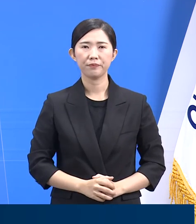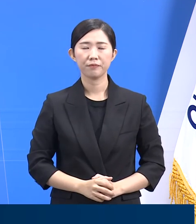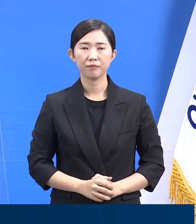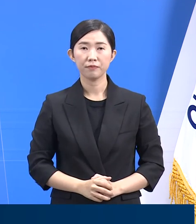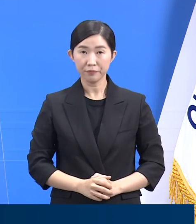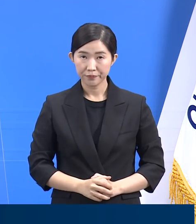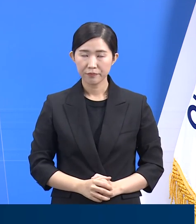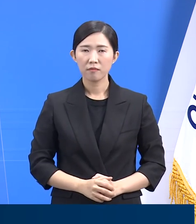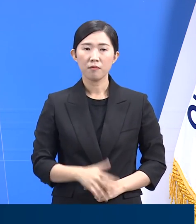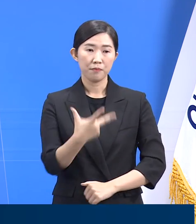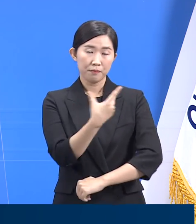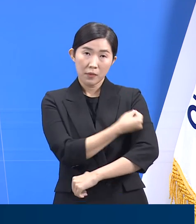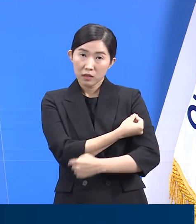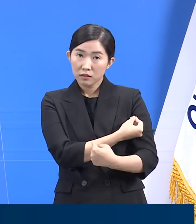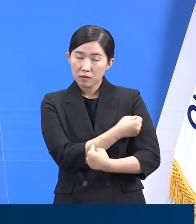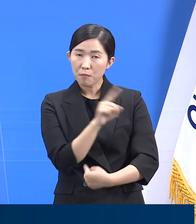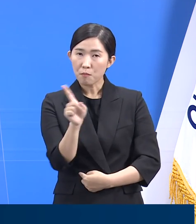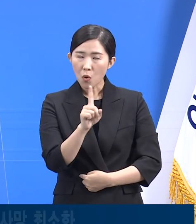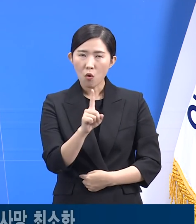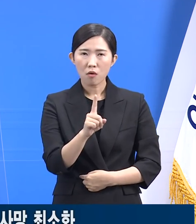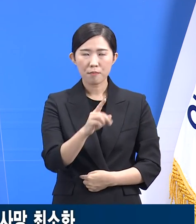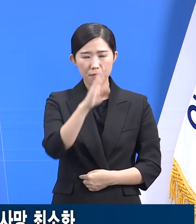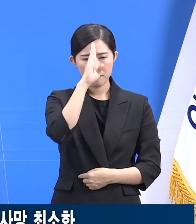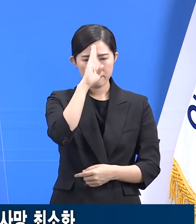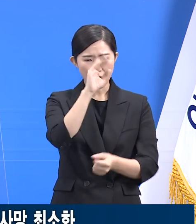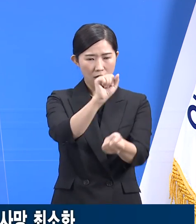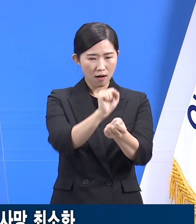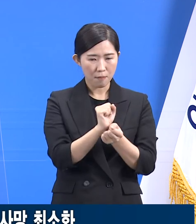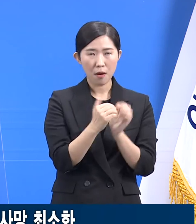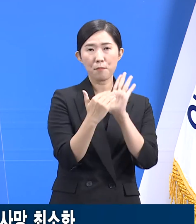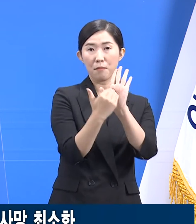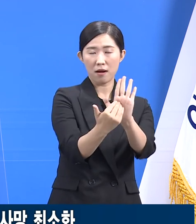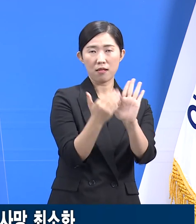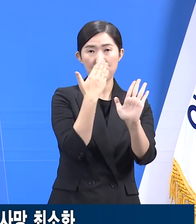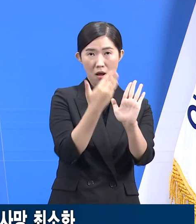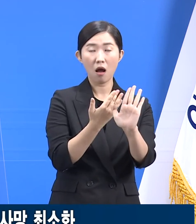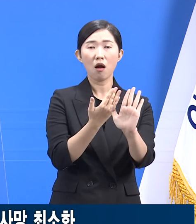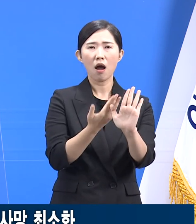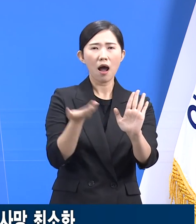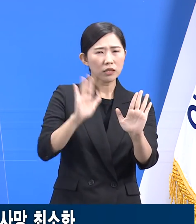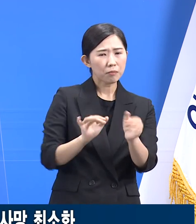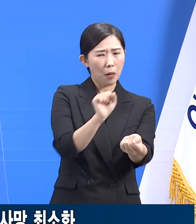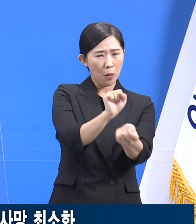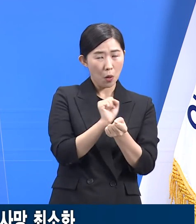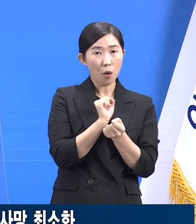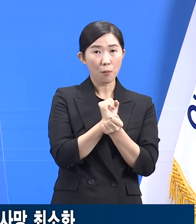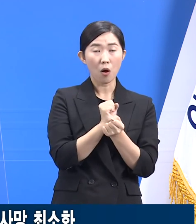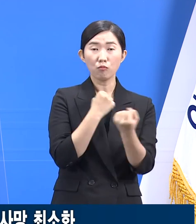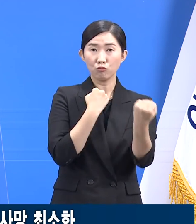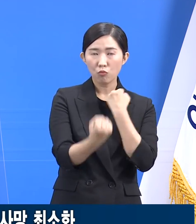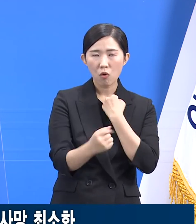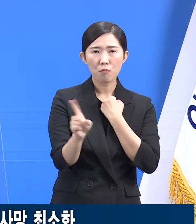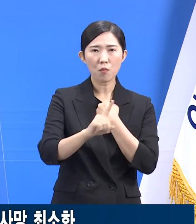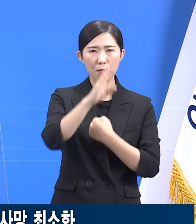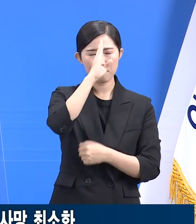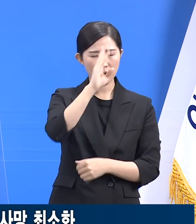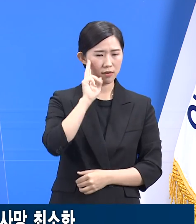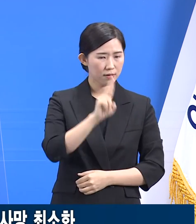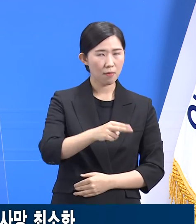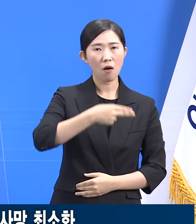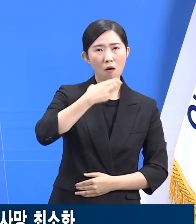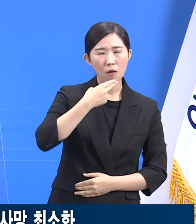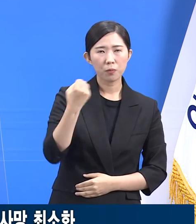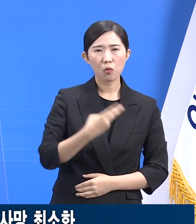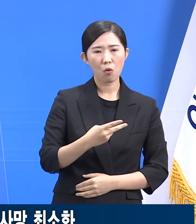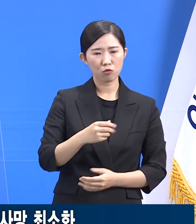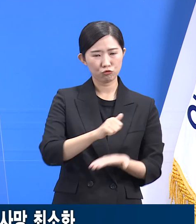이처럼 백신 접종은 감염 위험을 막아주며 감염되더라도 유정증 및 사망으로 이어지는 것을 최소화하는 효과가